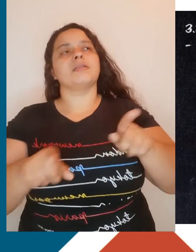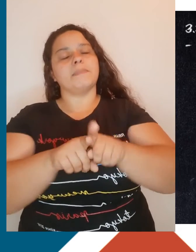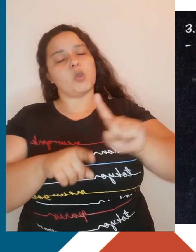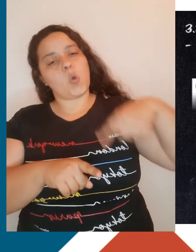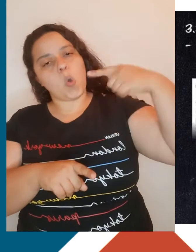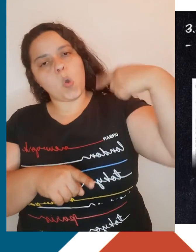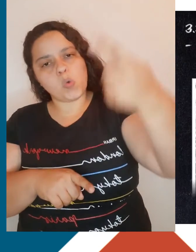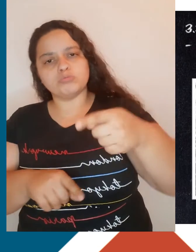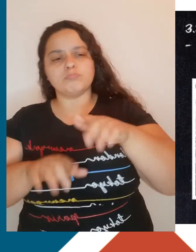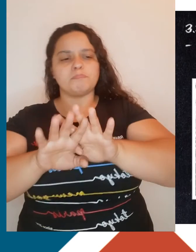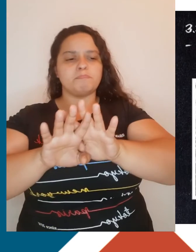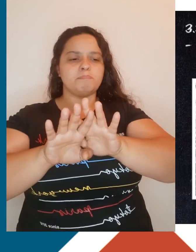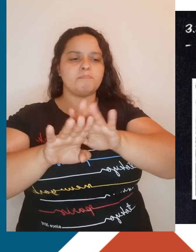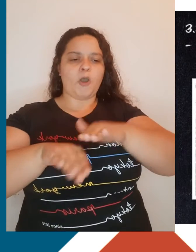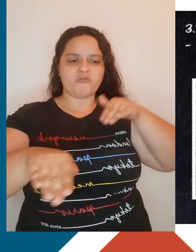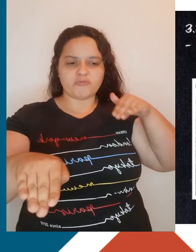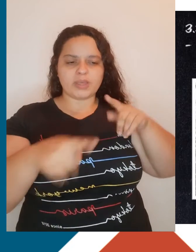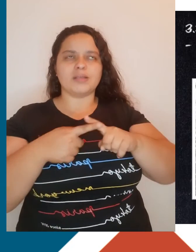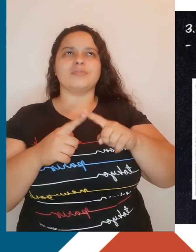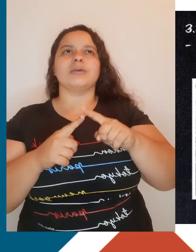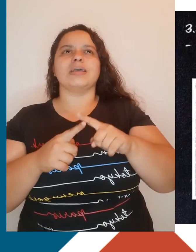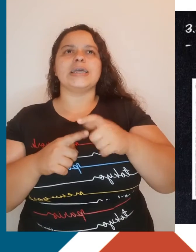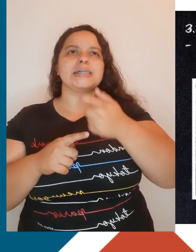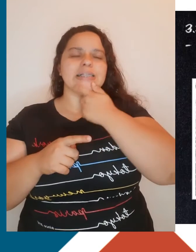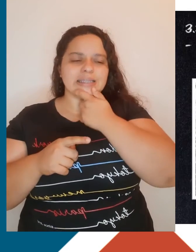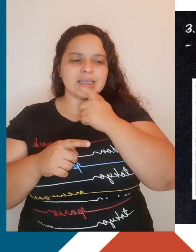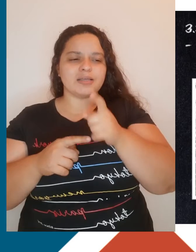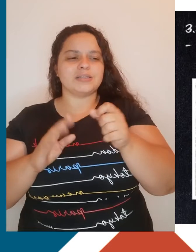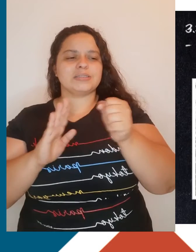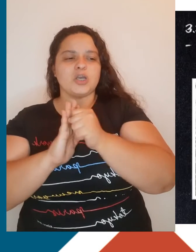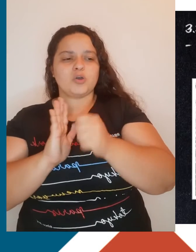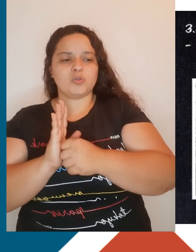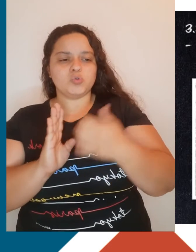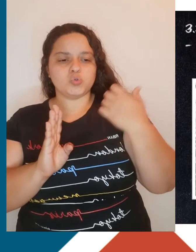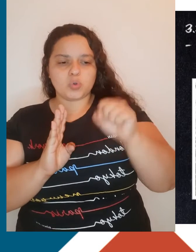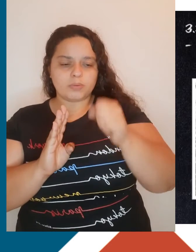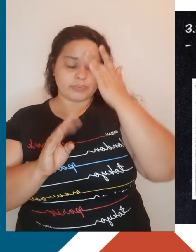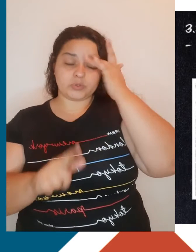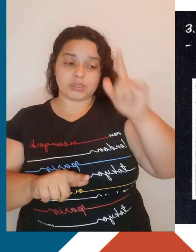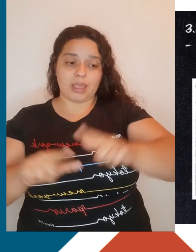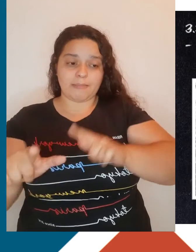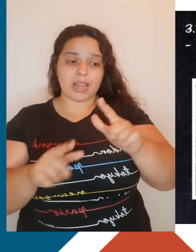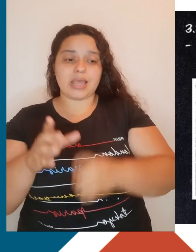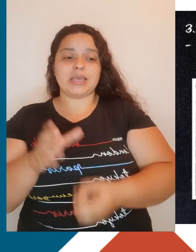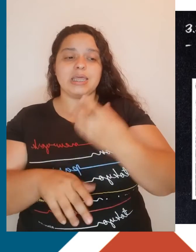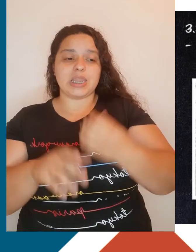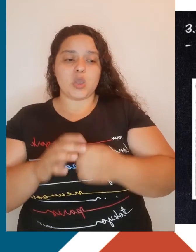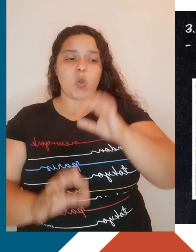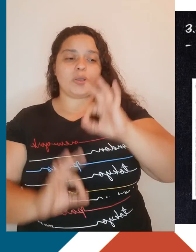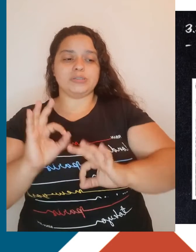Na Inglaterra, desde fins do século XVIII, os trabalhadores começaram a criar organizações próprias e fazer